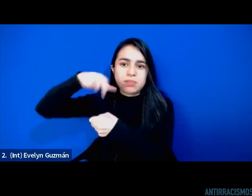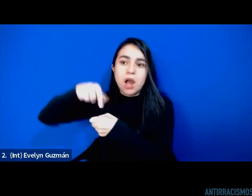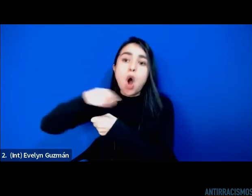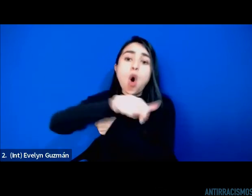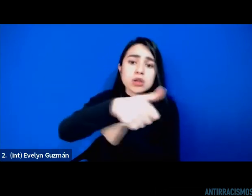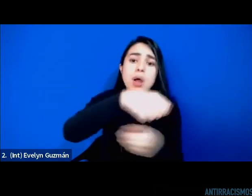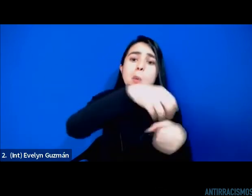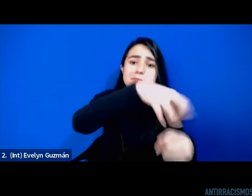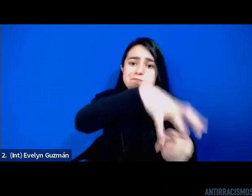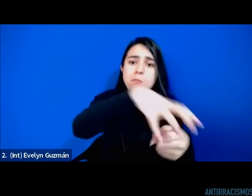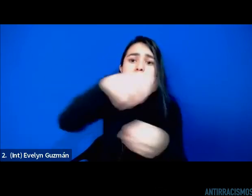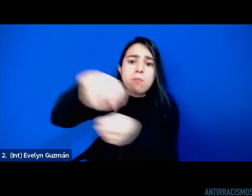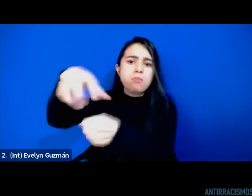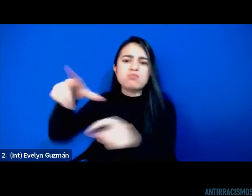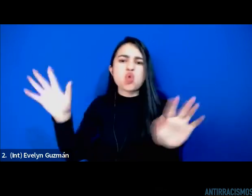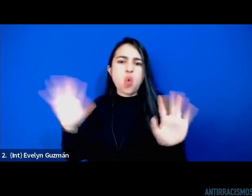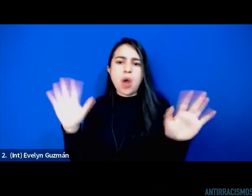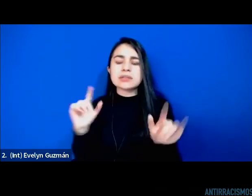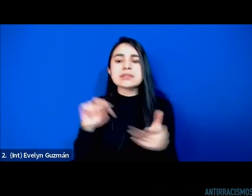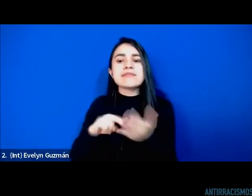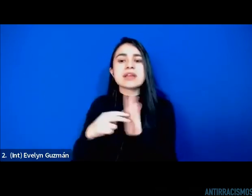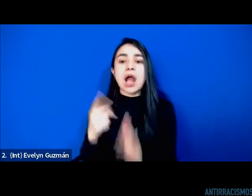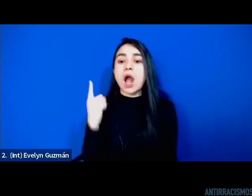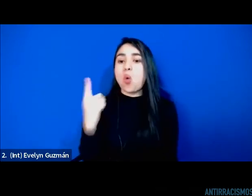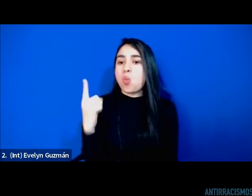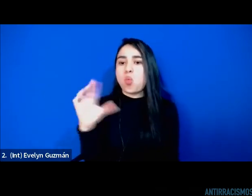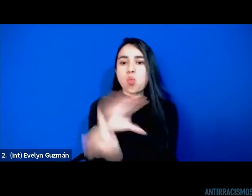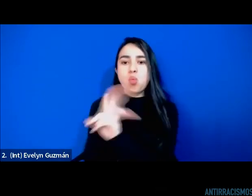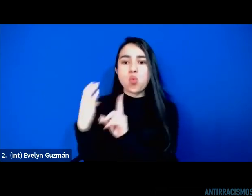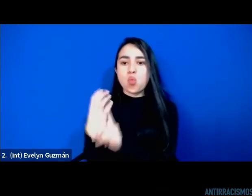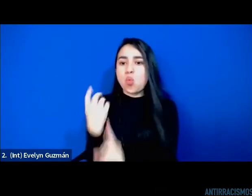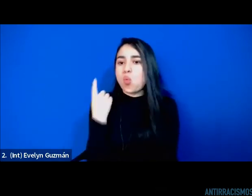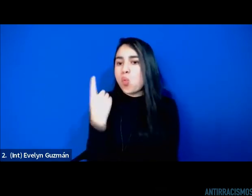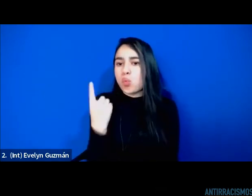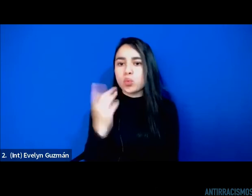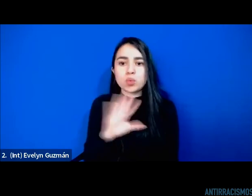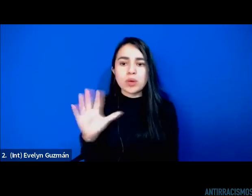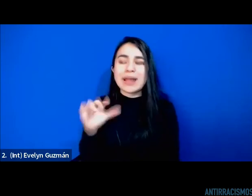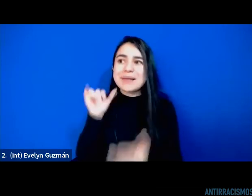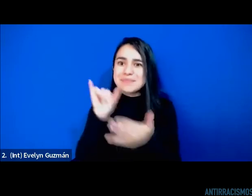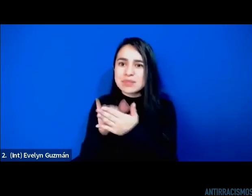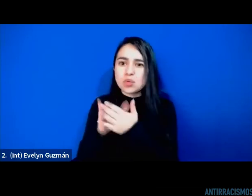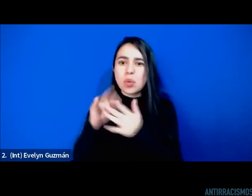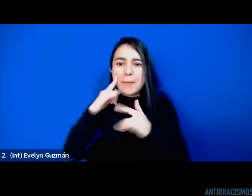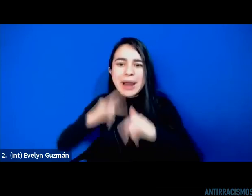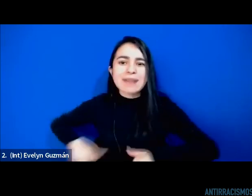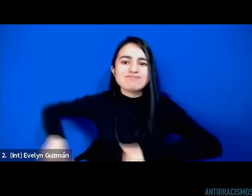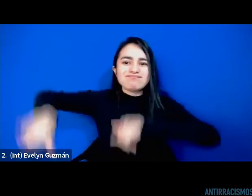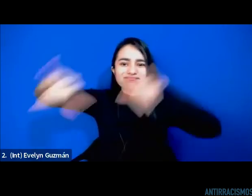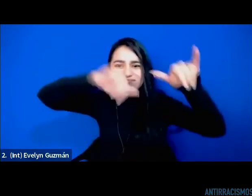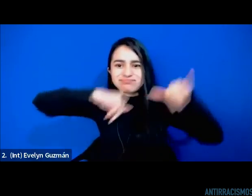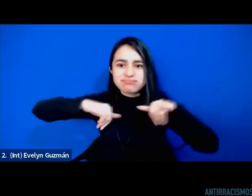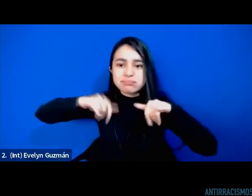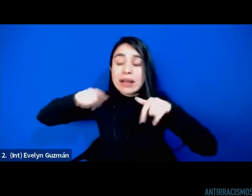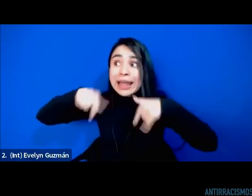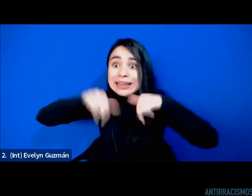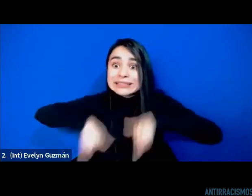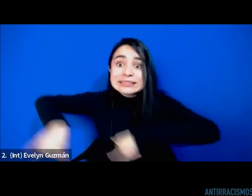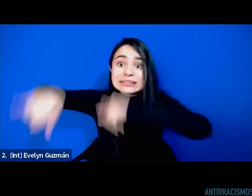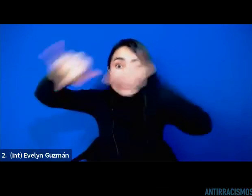con C mayúscula. Es decir, bueno, todo ese universalismo que en realidad está encubriendo